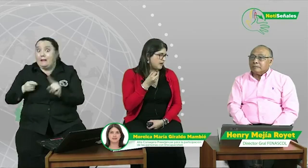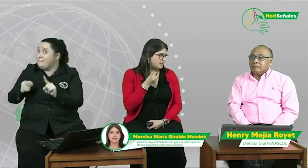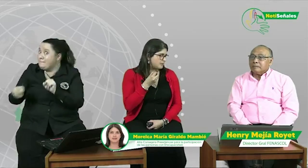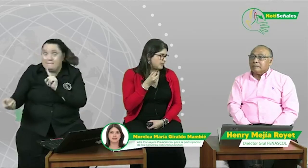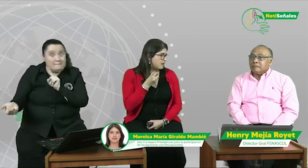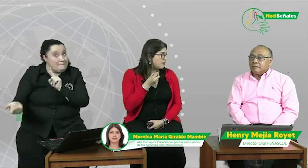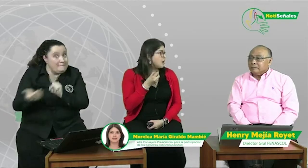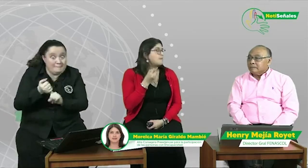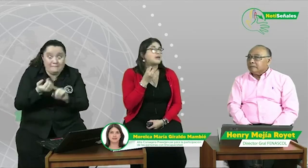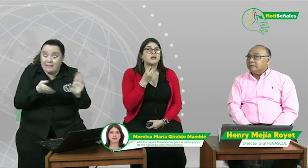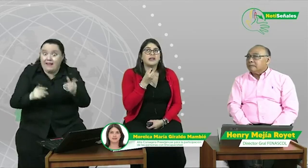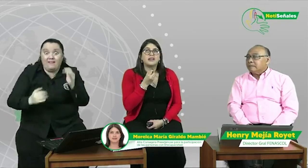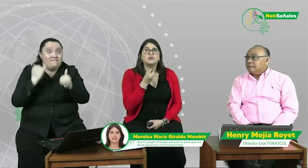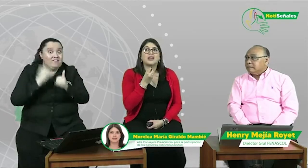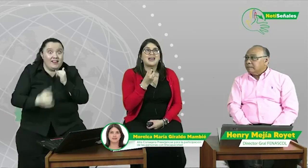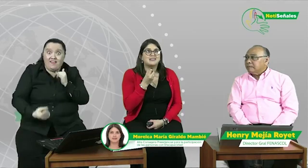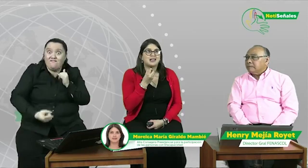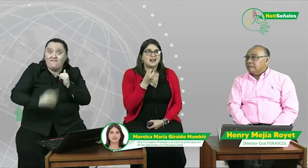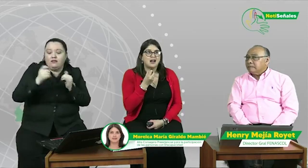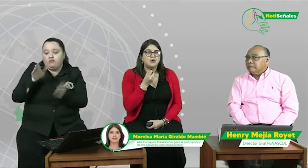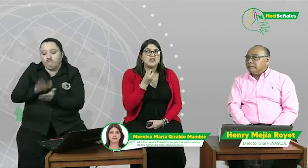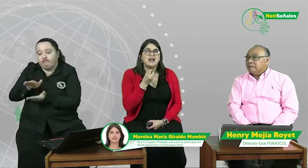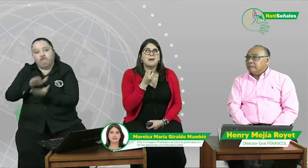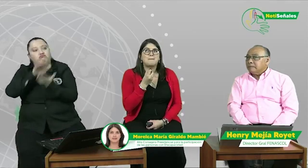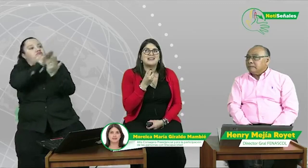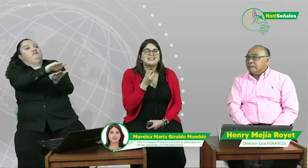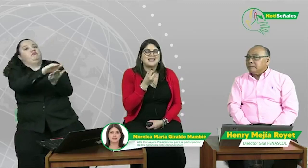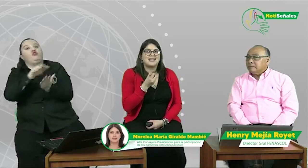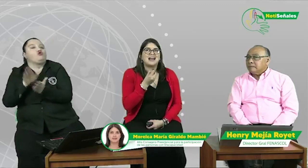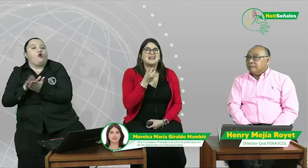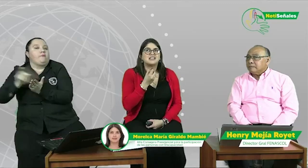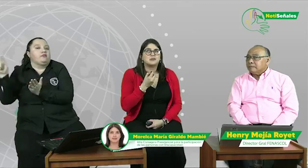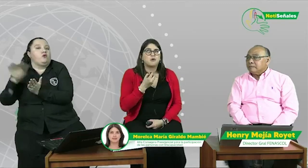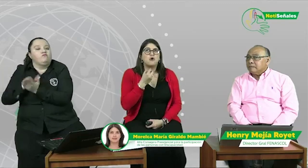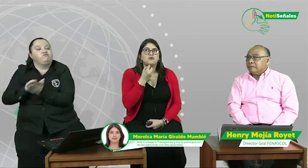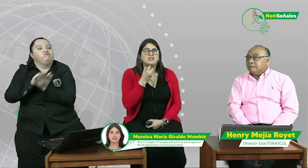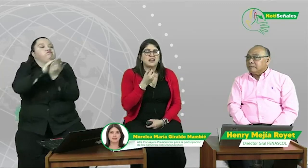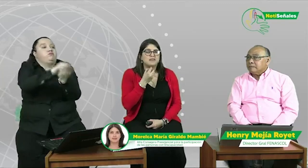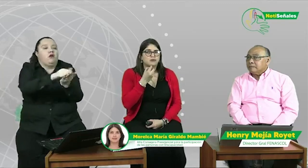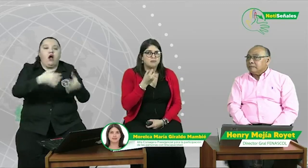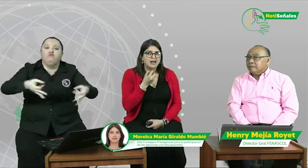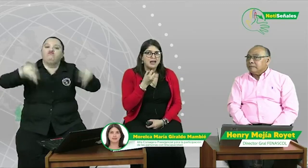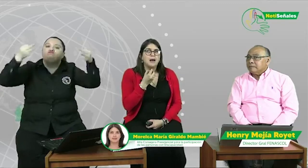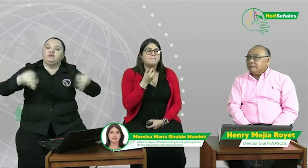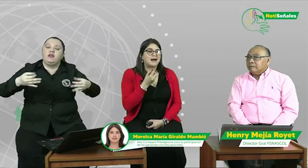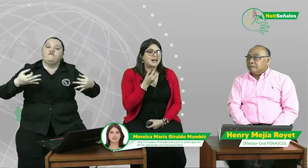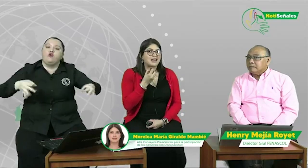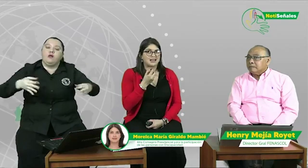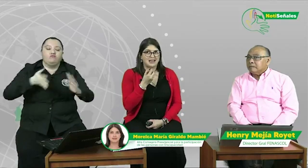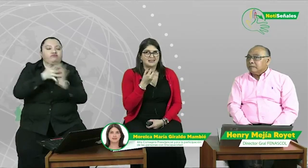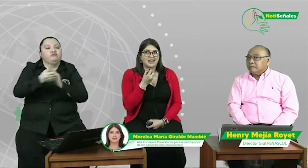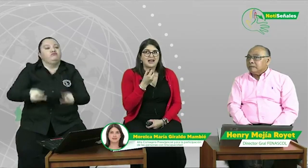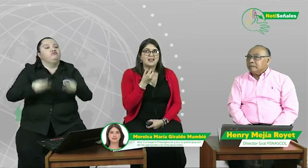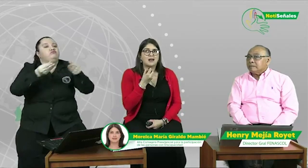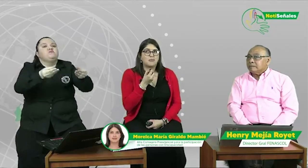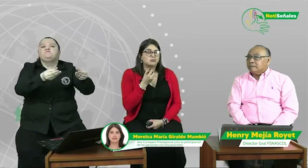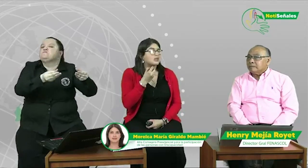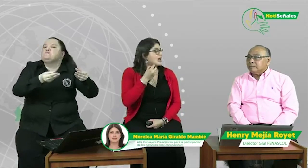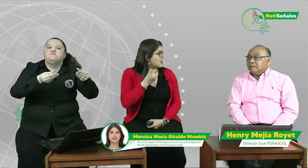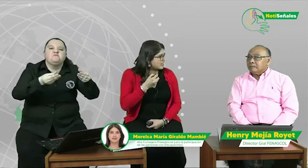terminado pero que eso quede entregado y haga parte del acervo oficial y formal para entregarle la aposta a quien